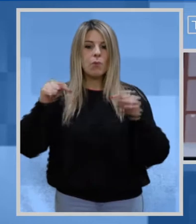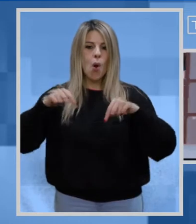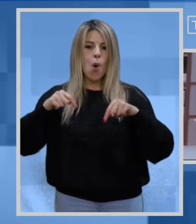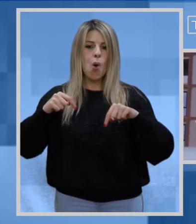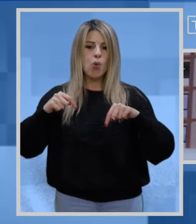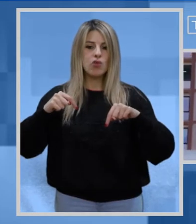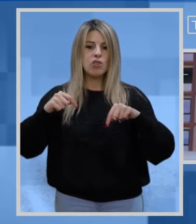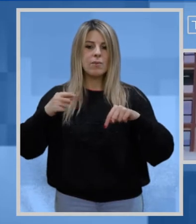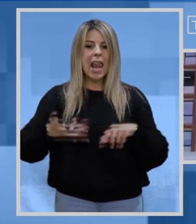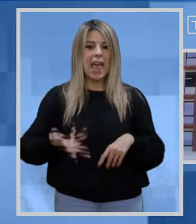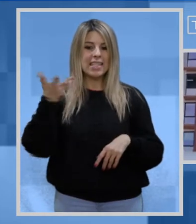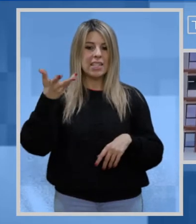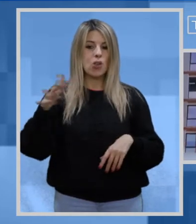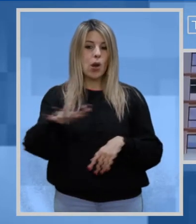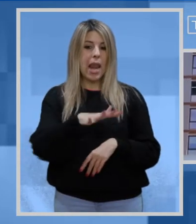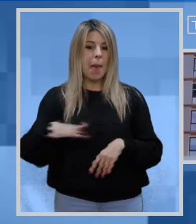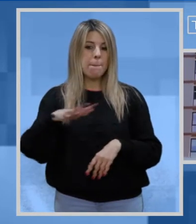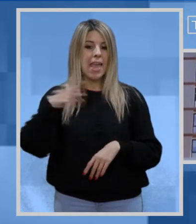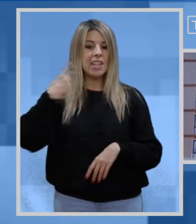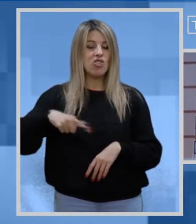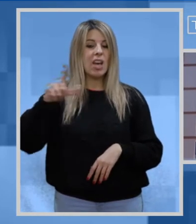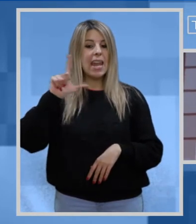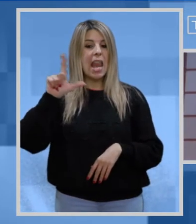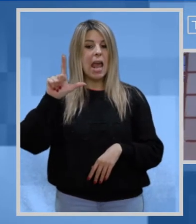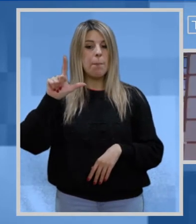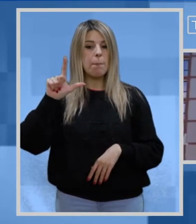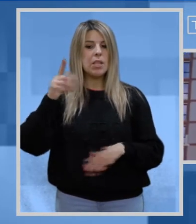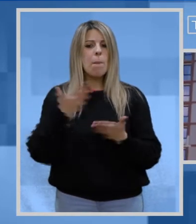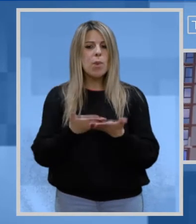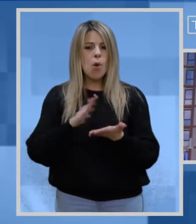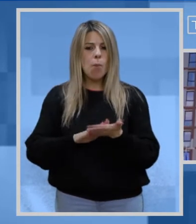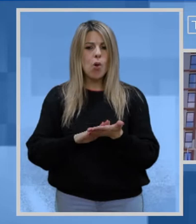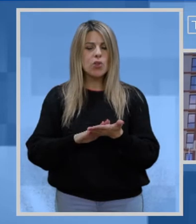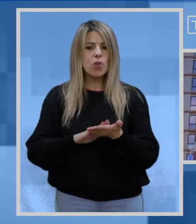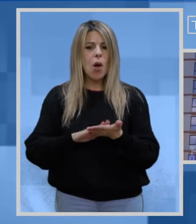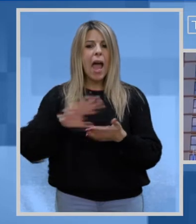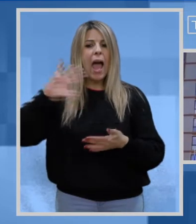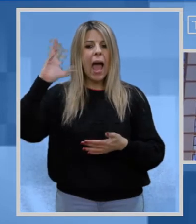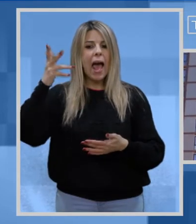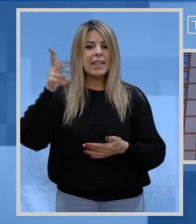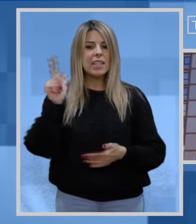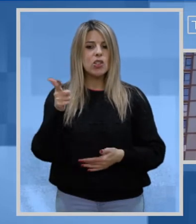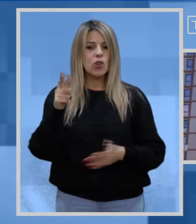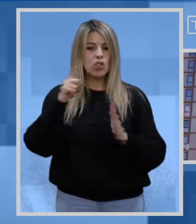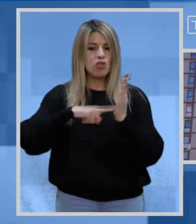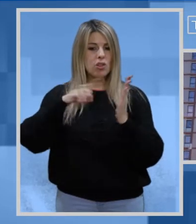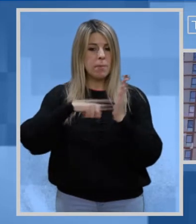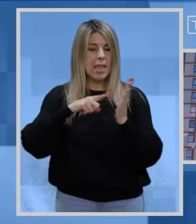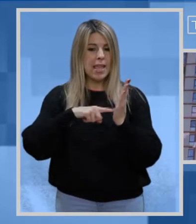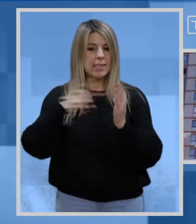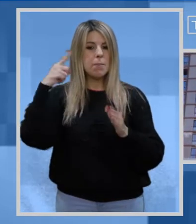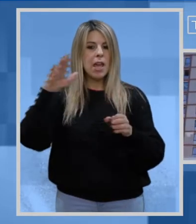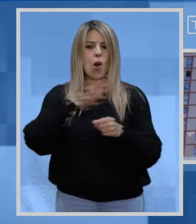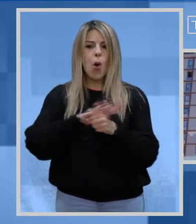Oggi l'assessore dell'ambiente Gianni Lampis ha proposto altri 12 mesi così da